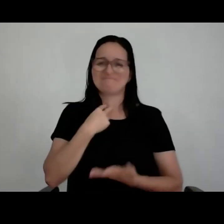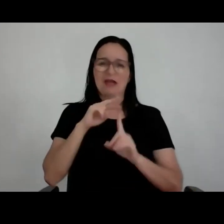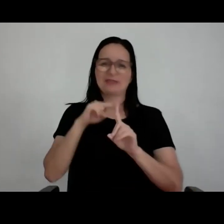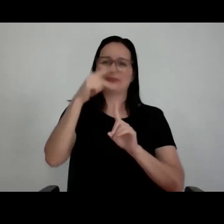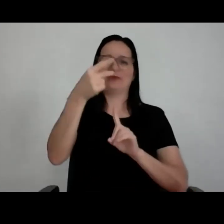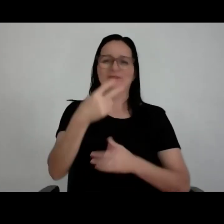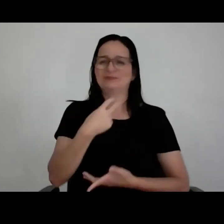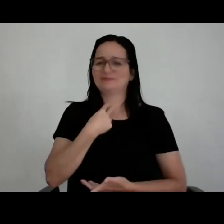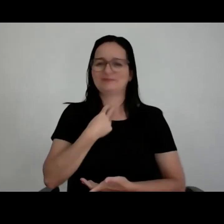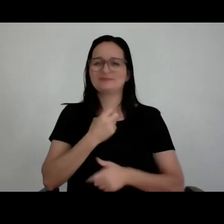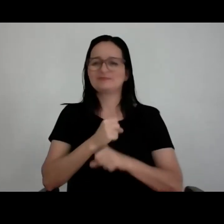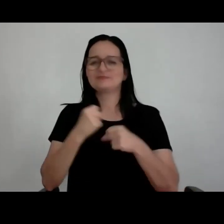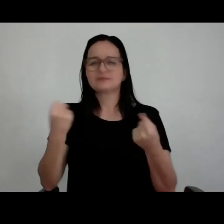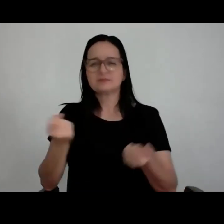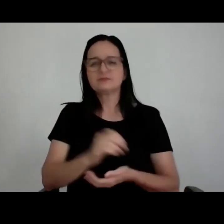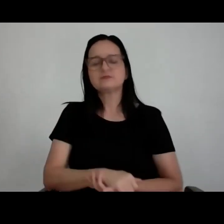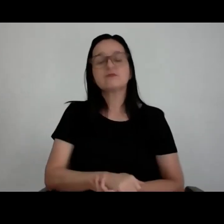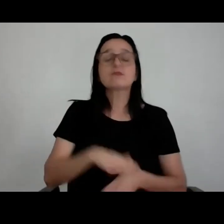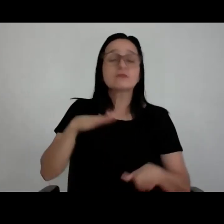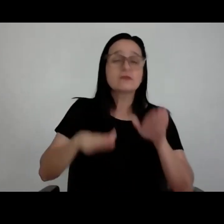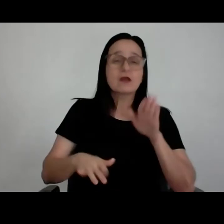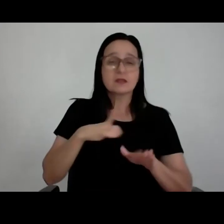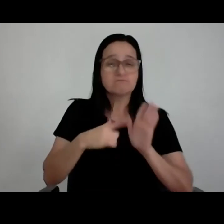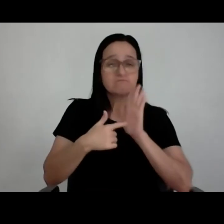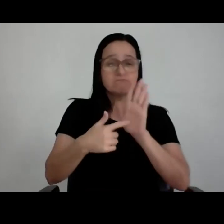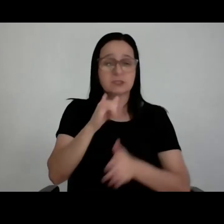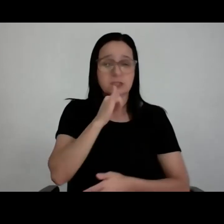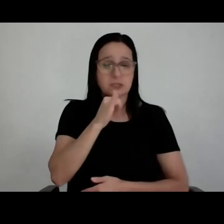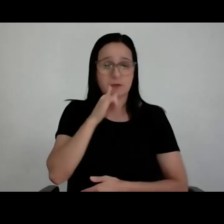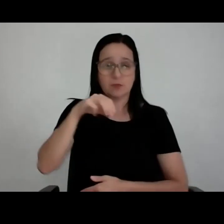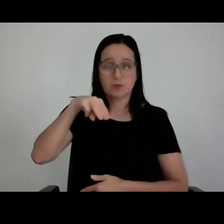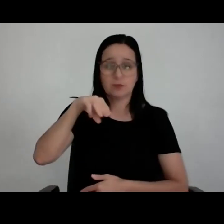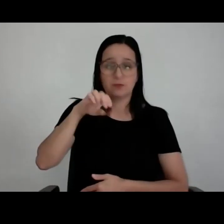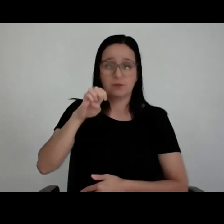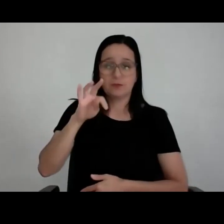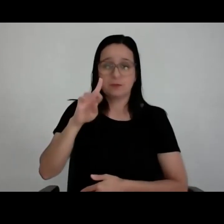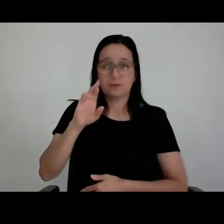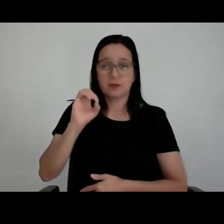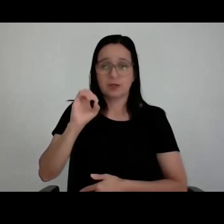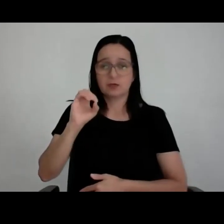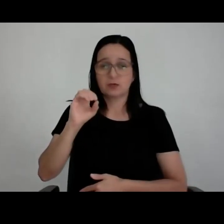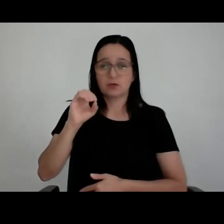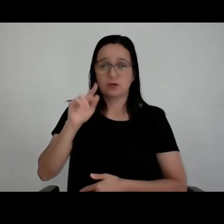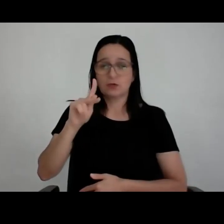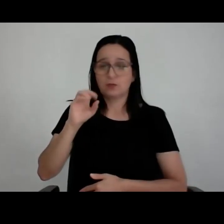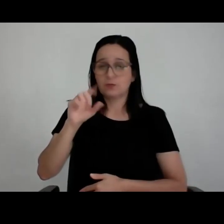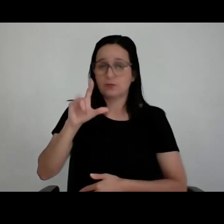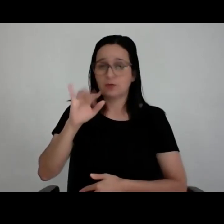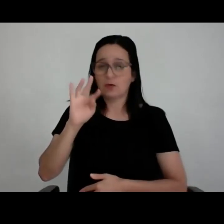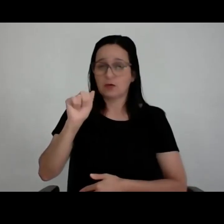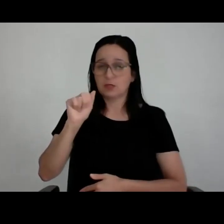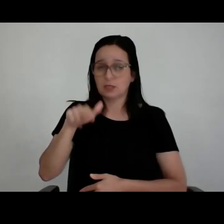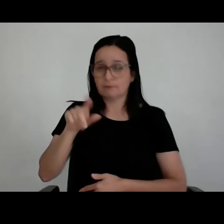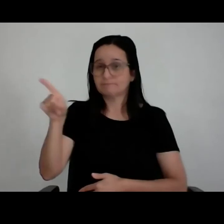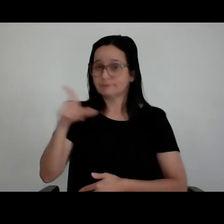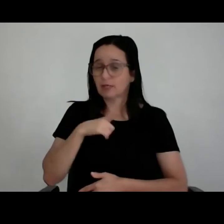disponível. Muitas vezes, dando o exemplo aqui do Metropolitan, que está em andamento, a gente está fazendo uma obra lá super bacana,